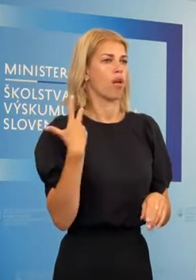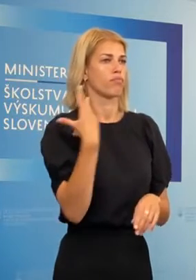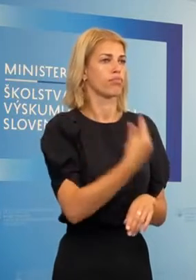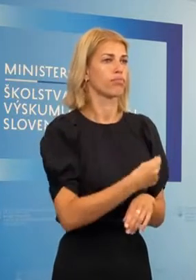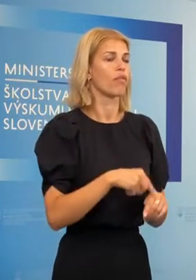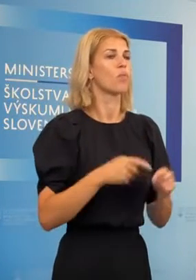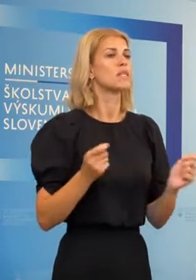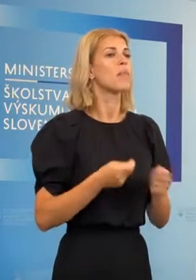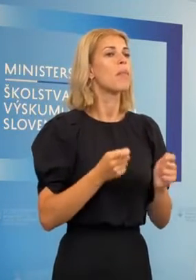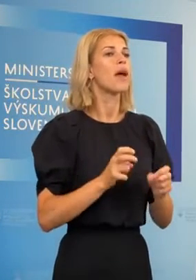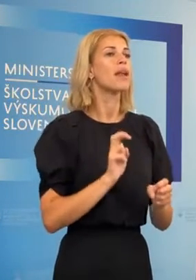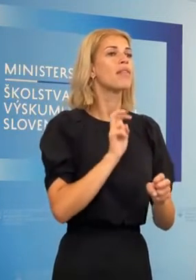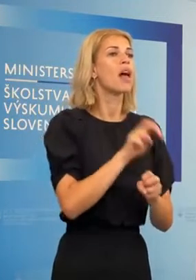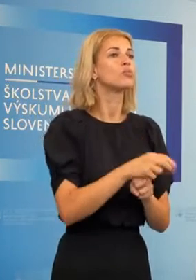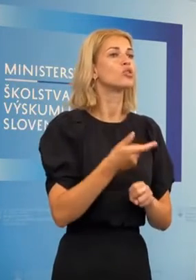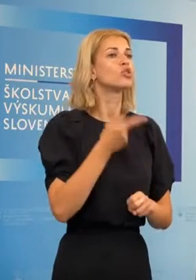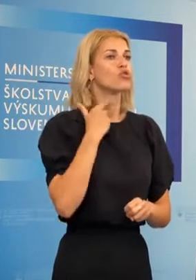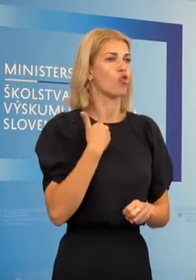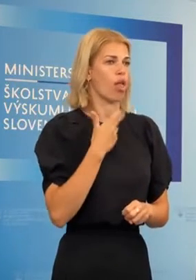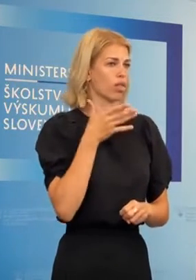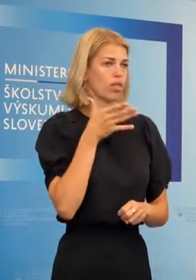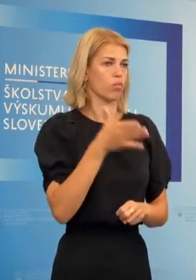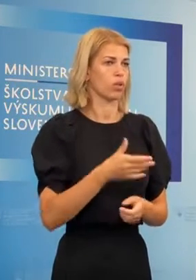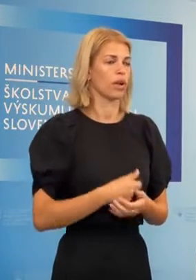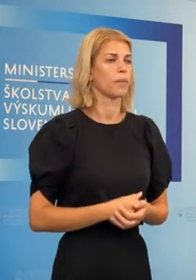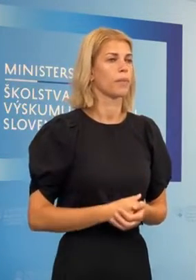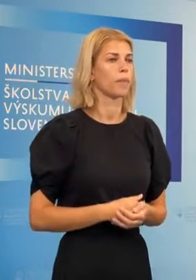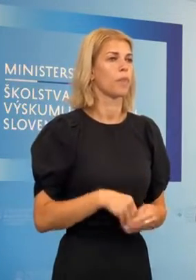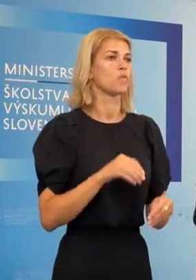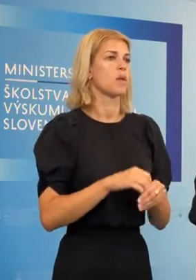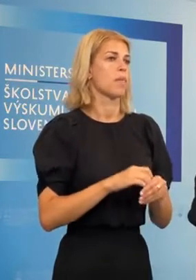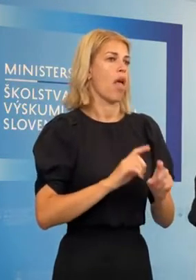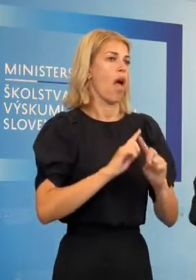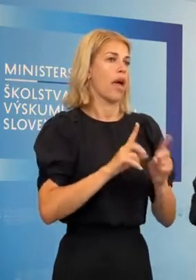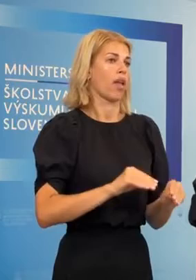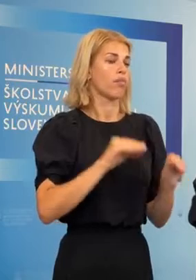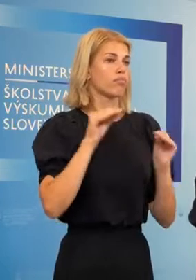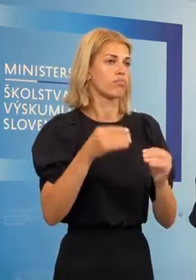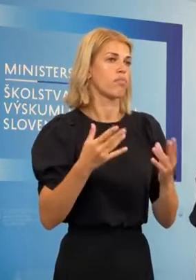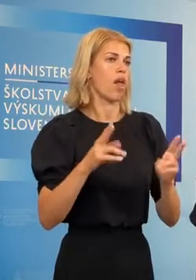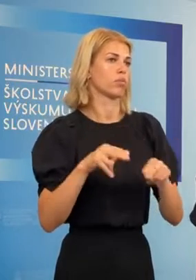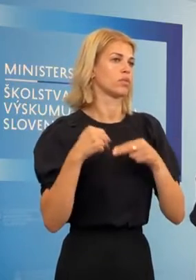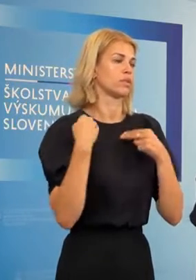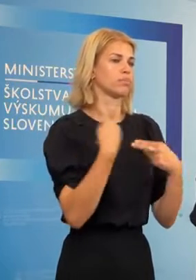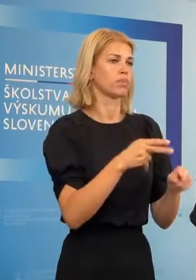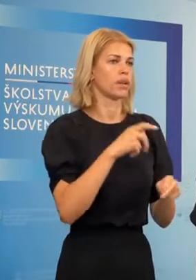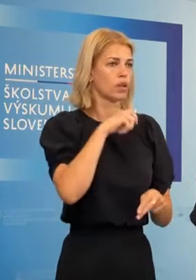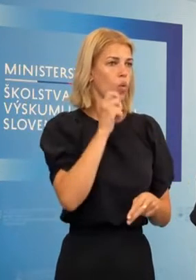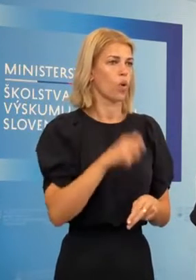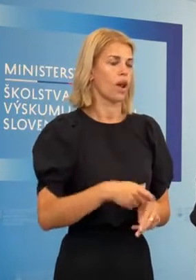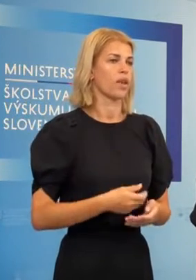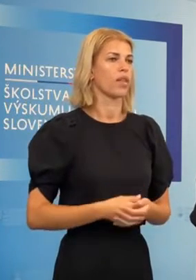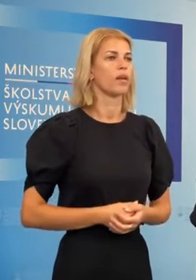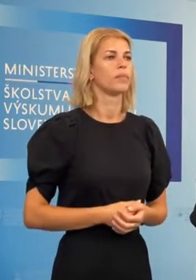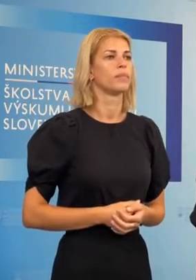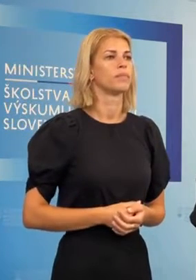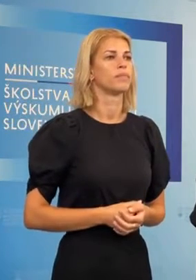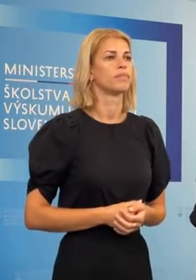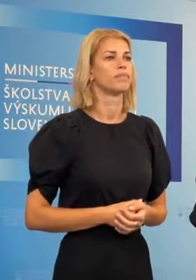v septembrí nena vstupia do slovenských škôl. Čiže budi šli niekam ináma, alebo sa vrátili do domov.